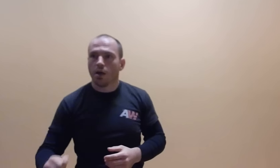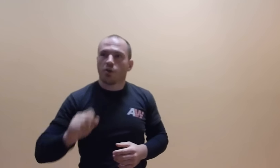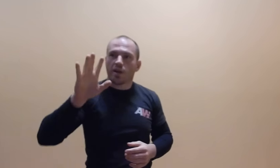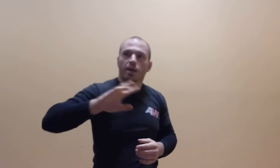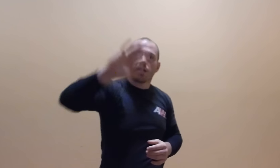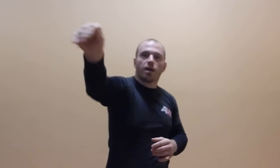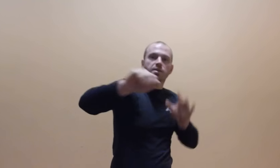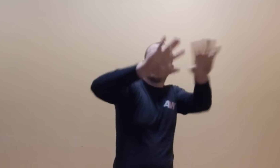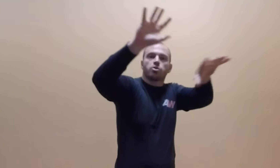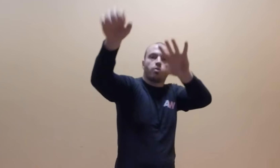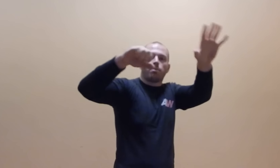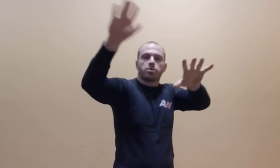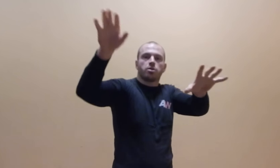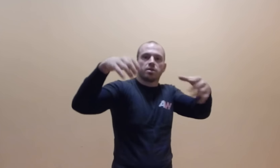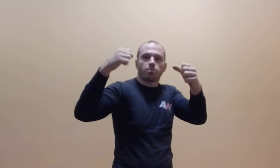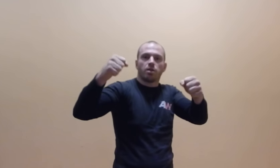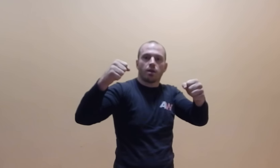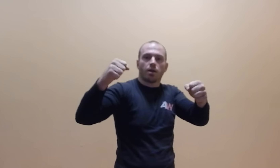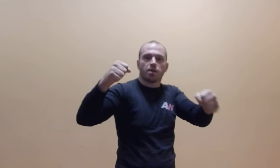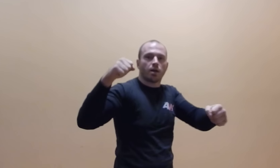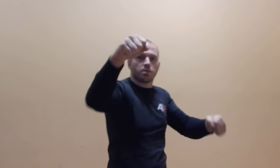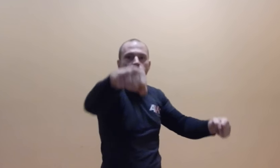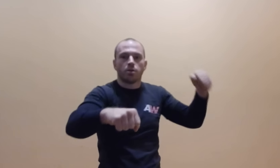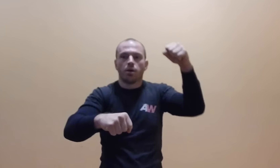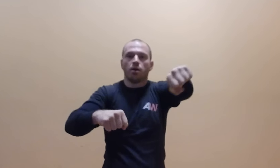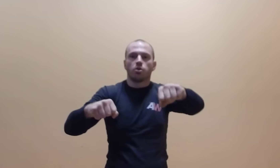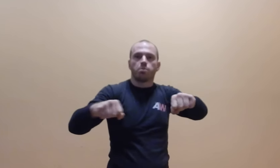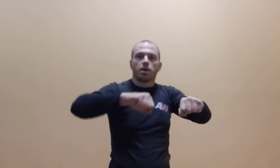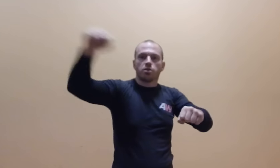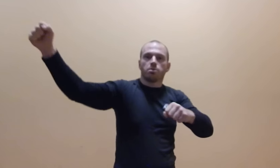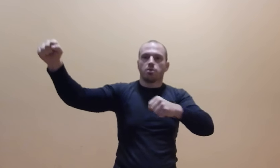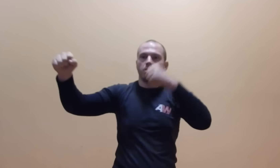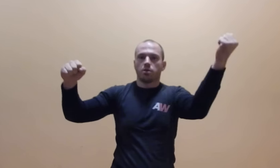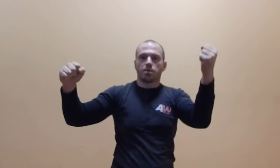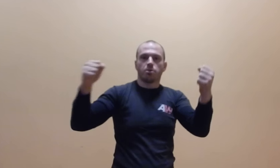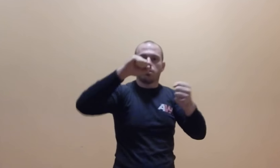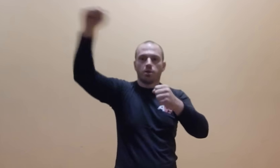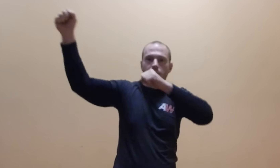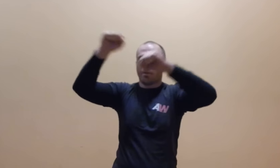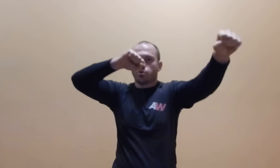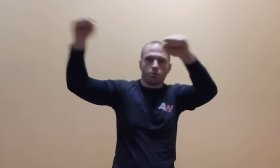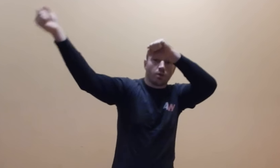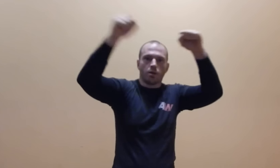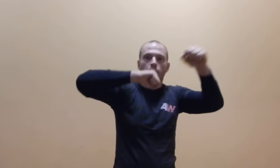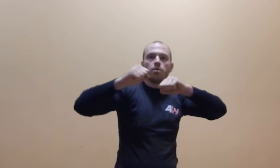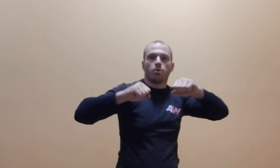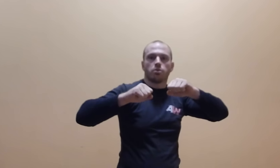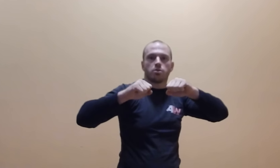otwarta ręka chcemy coś łapać, zamknięta ręka chcemy odpychać, nie będziemy z zamkniętymi rękami się tutaj bronić,